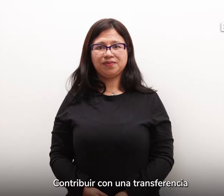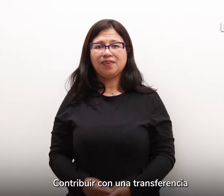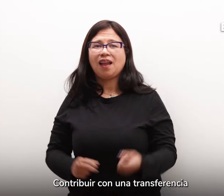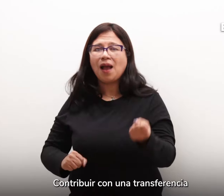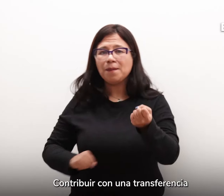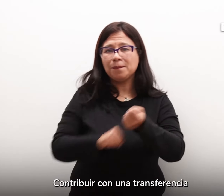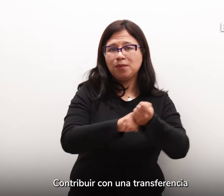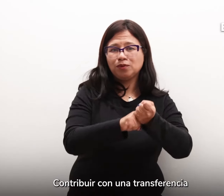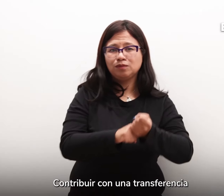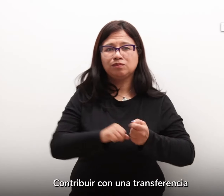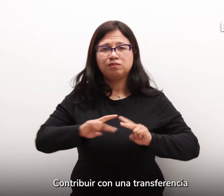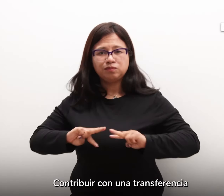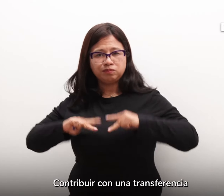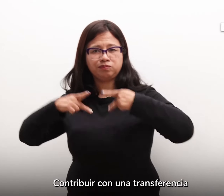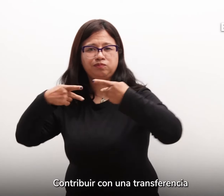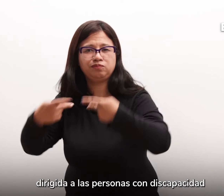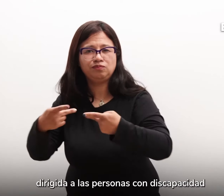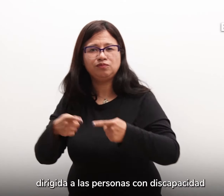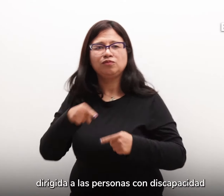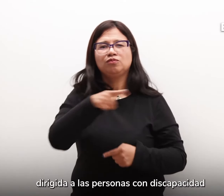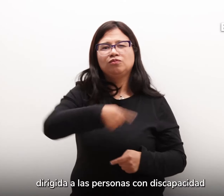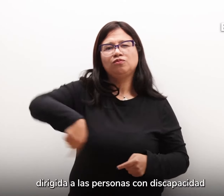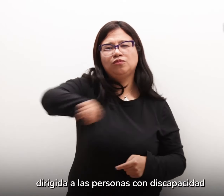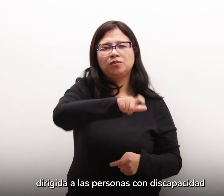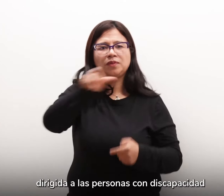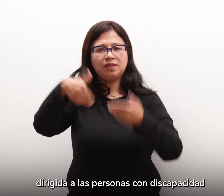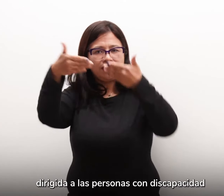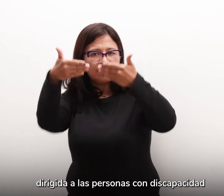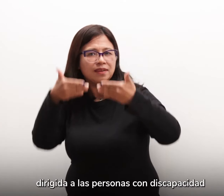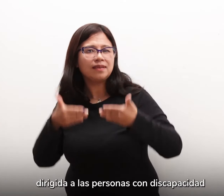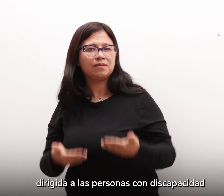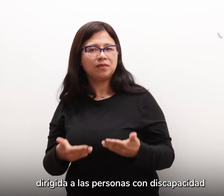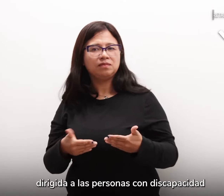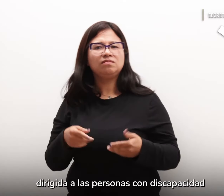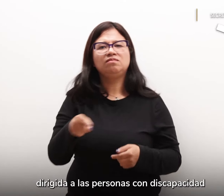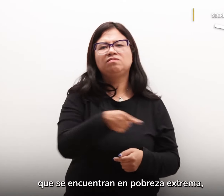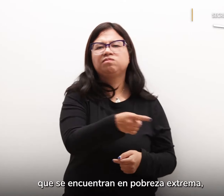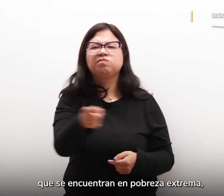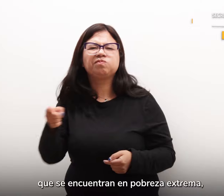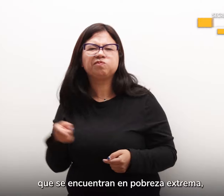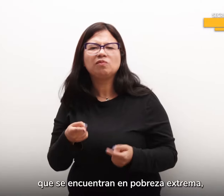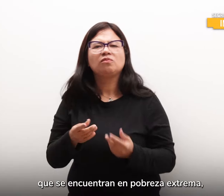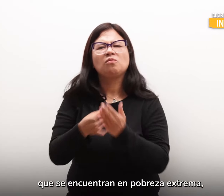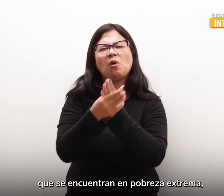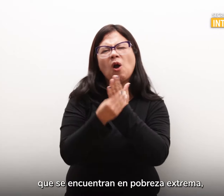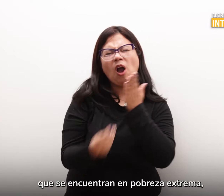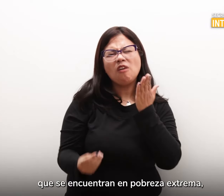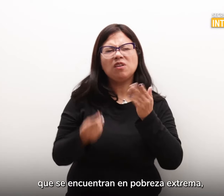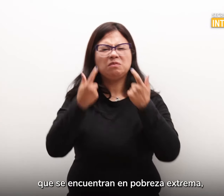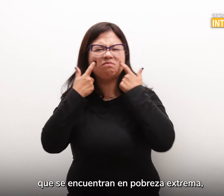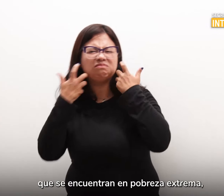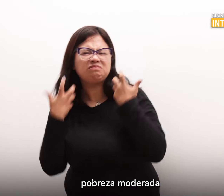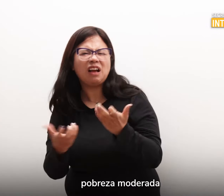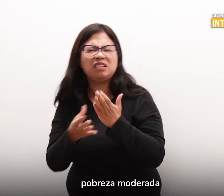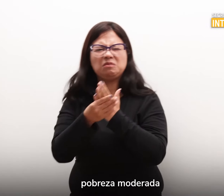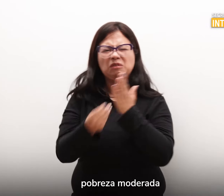Contribuir con una transferencia dirigida a las personas con discapacidad que se encuentran en pobreza extrema, pobreza